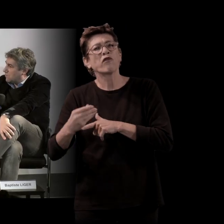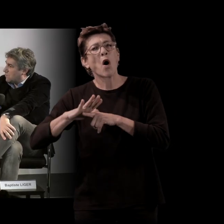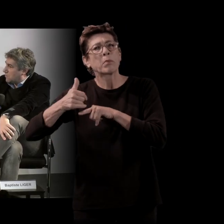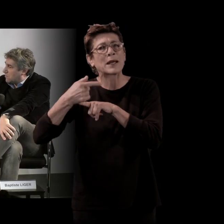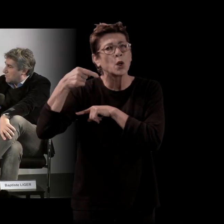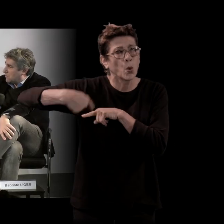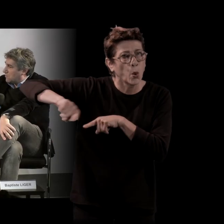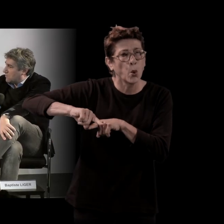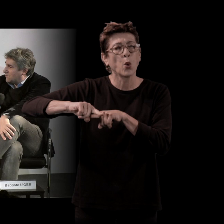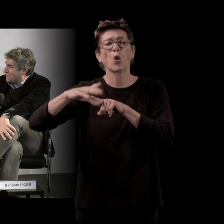sur ma manière d'écrire,